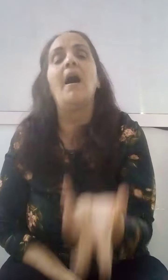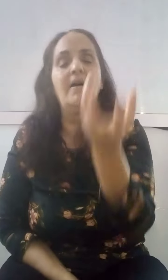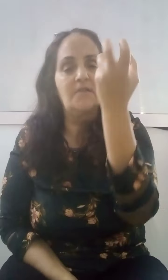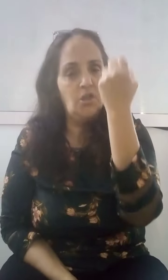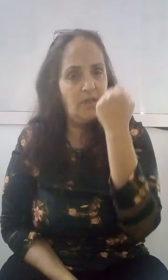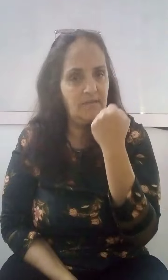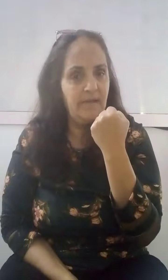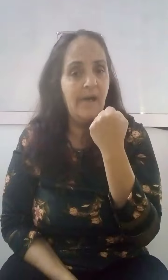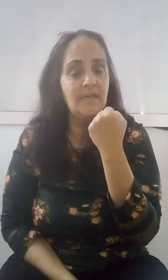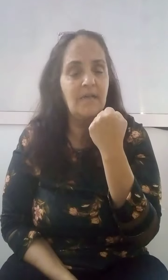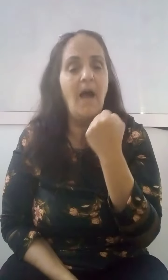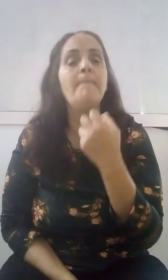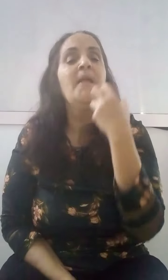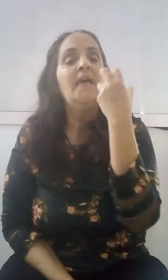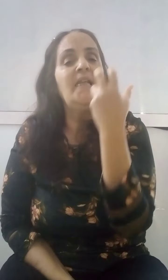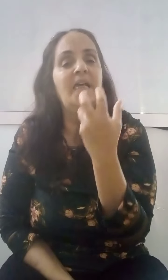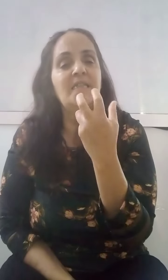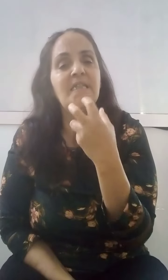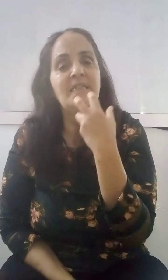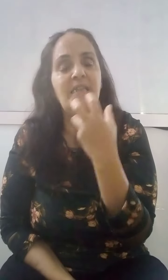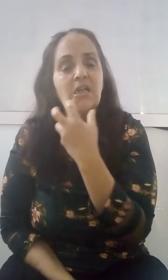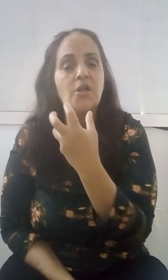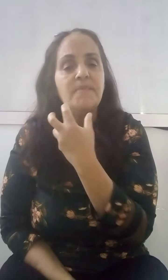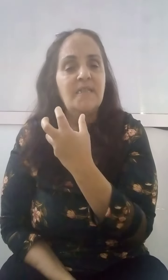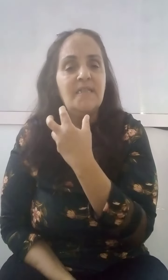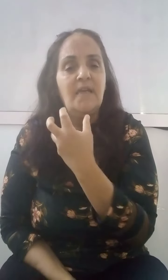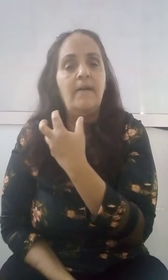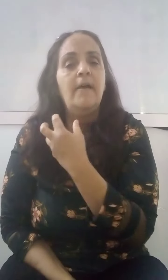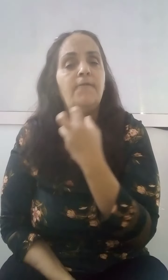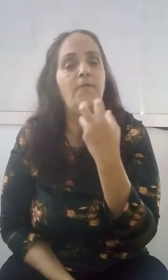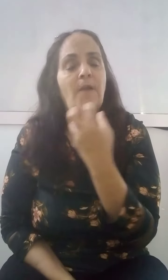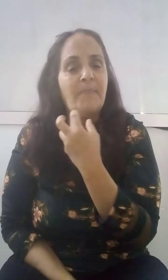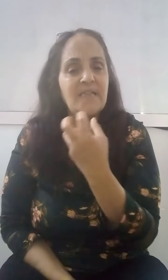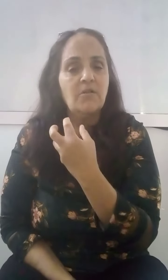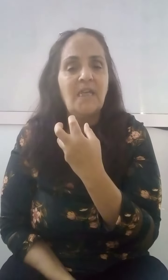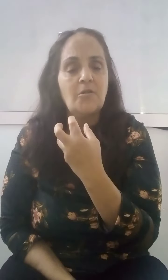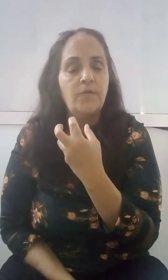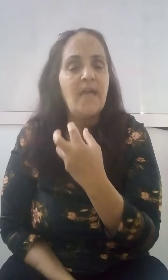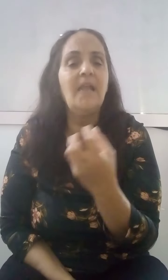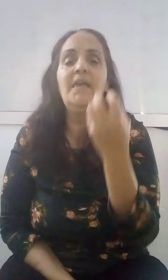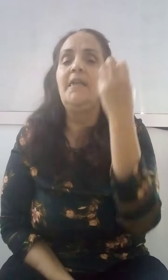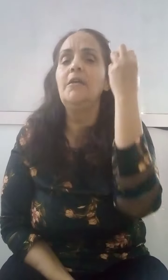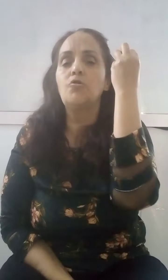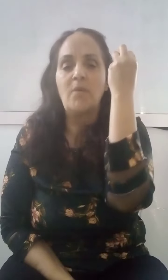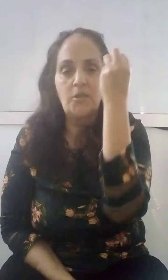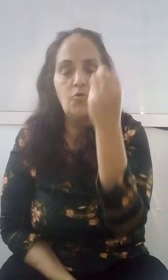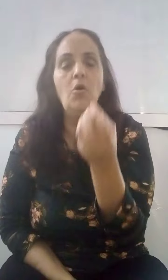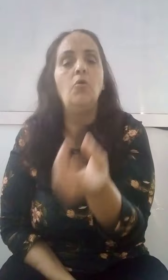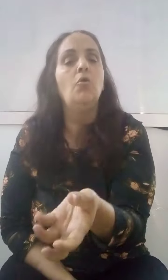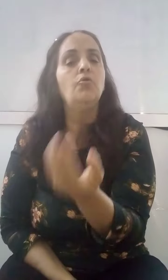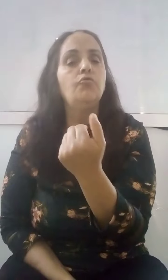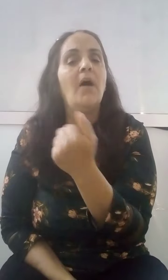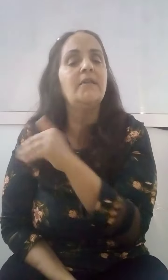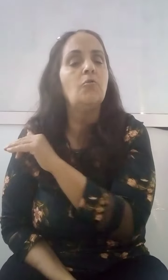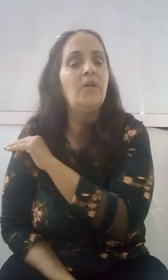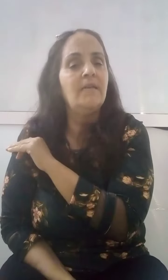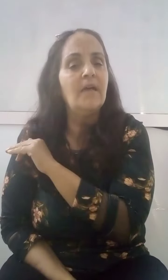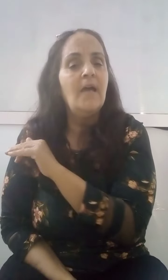سترجع لك تتعطي تقاط إذا كنت تجد لديك مزعزع في المعارضة لك أن تكون لديك